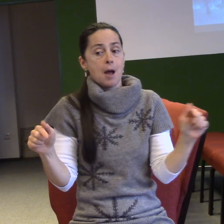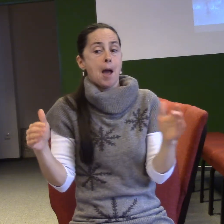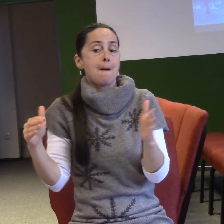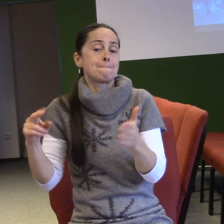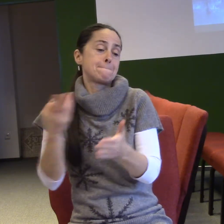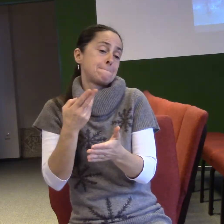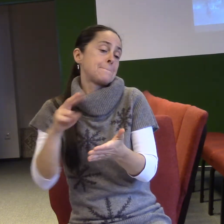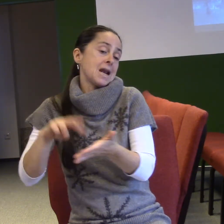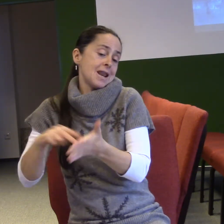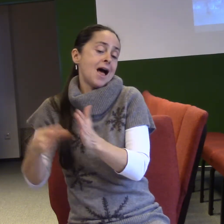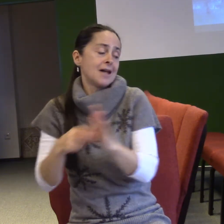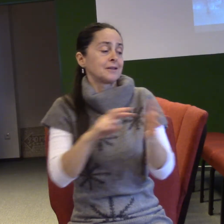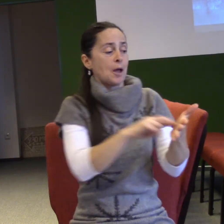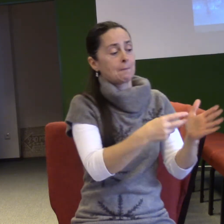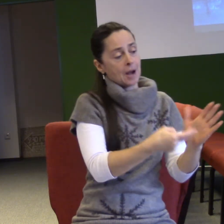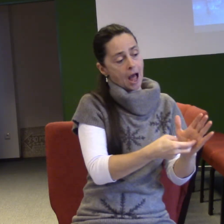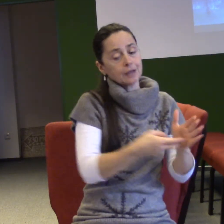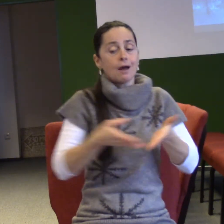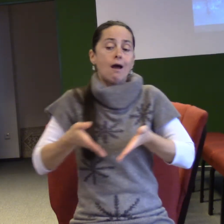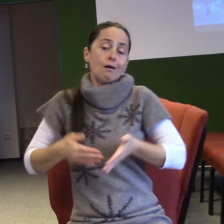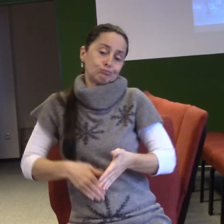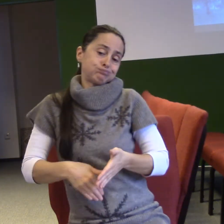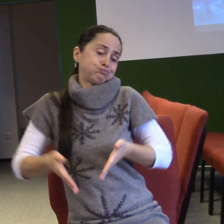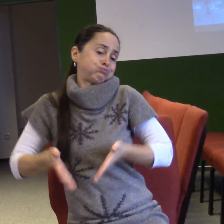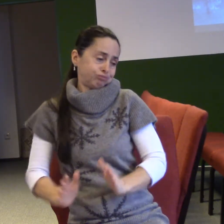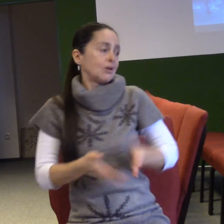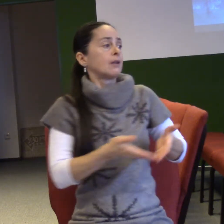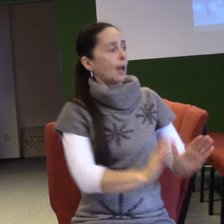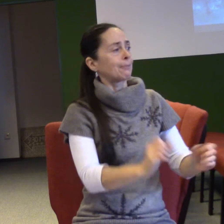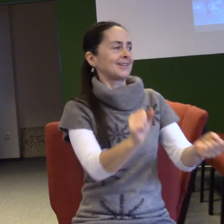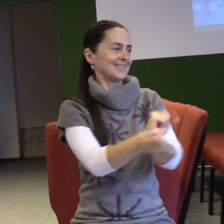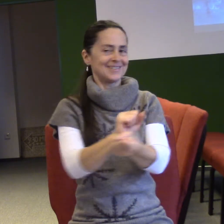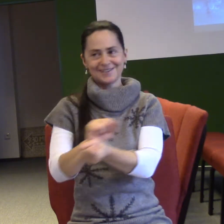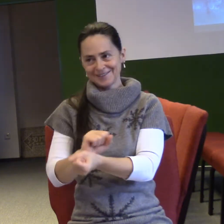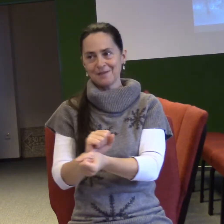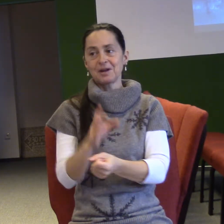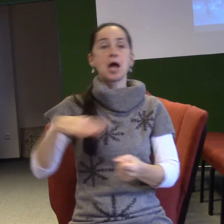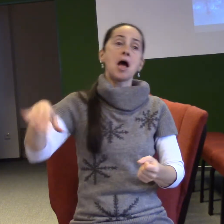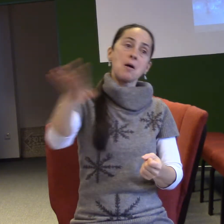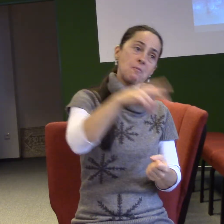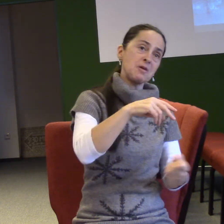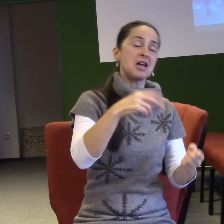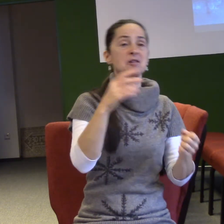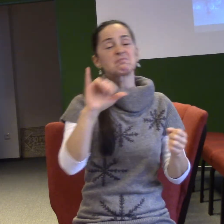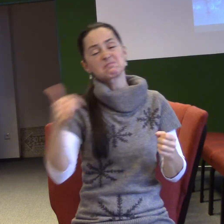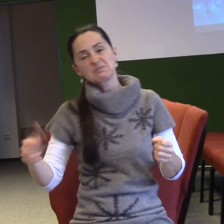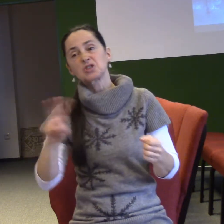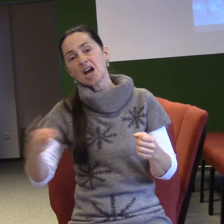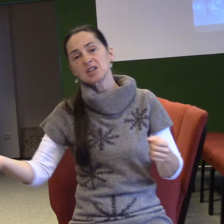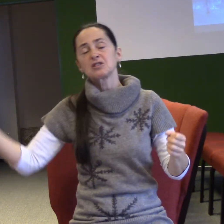My lidé s tím samozřejmě máme problém, když pán Bůh dělá svoje záměry tak nějak netradičně. A když